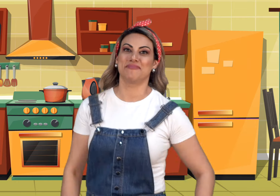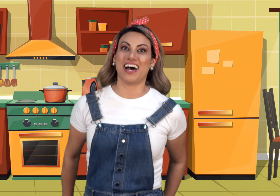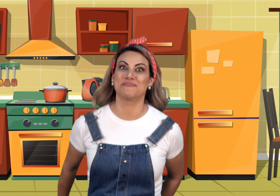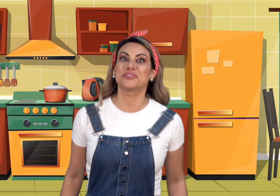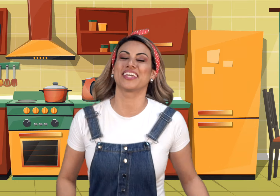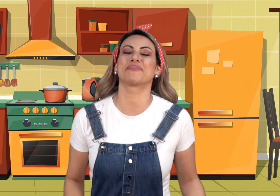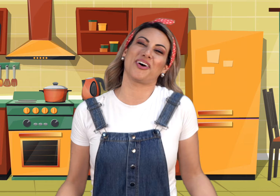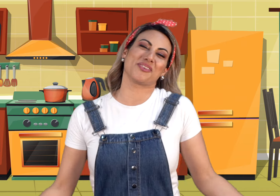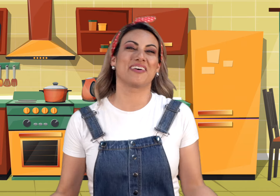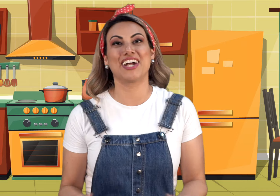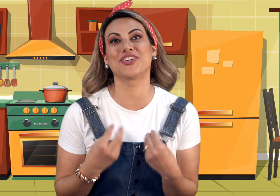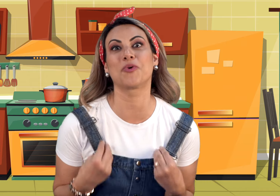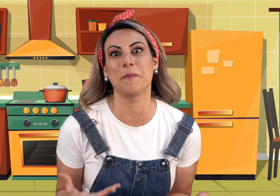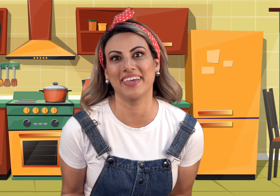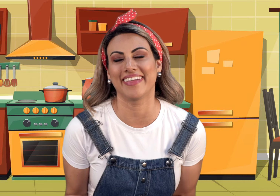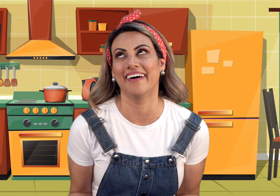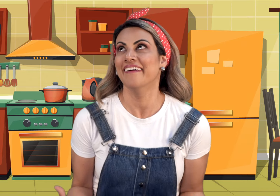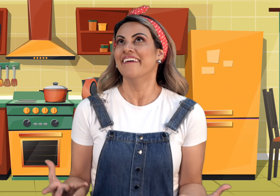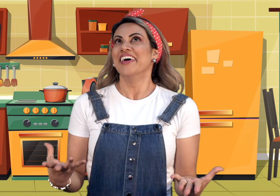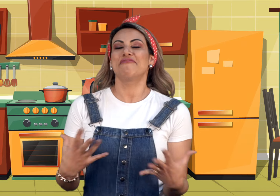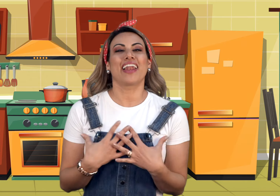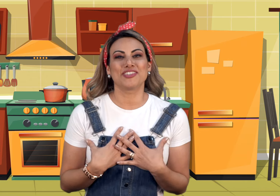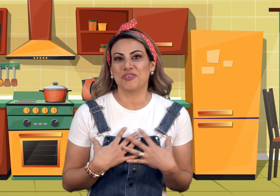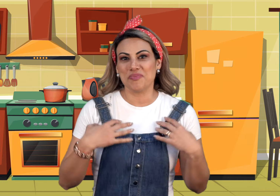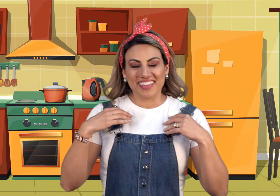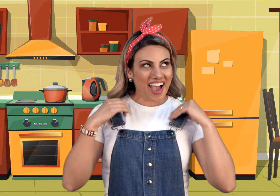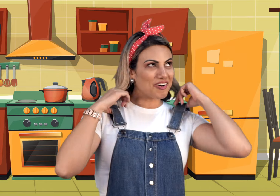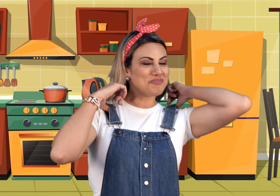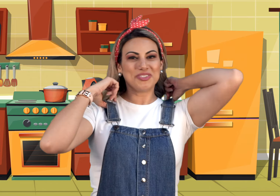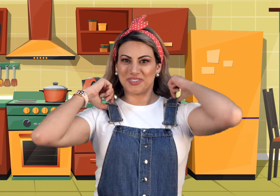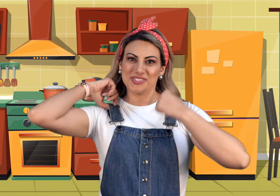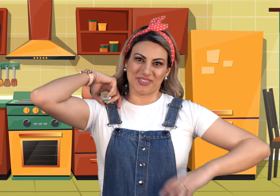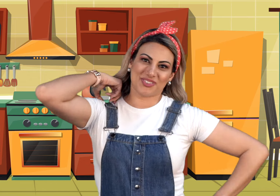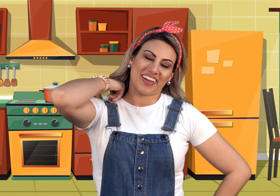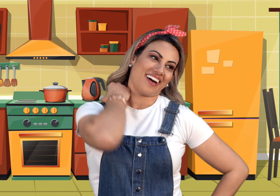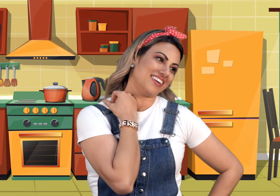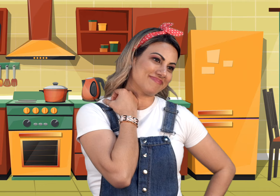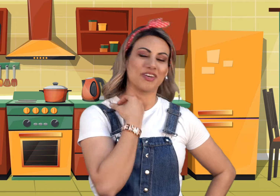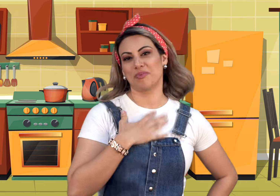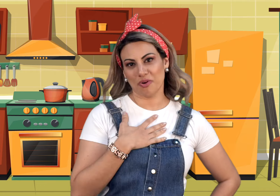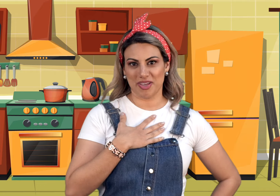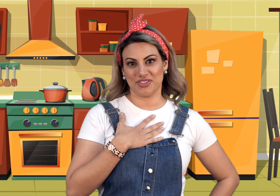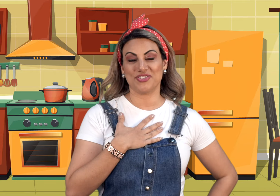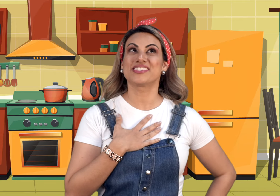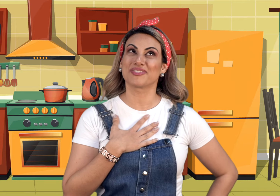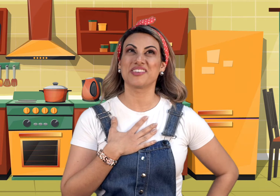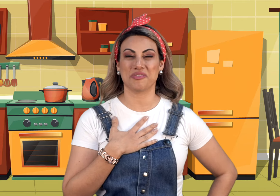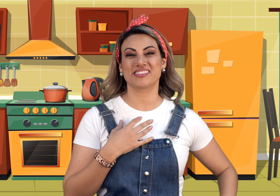animada. Por quê? Porque nós vamos falar de comida. Falar de comida é algo muito gostoso, não é? Ai, eu amo comer, gente. E são três coisas